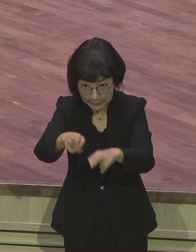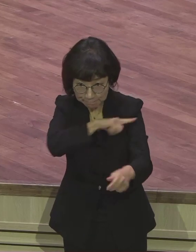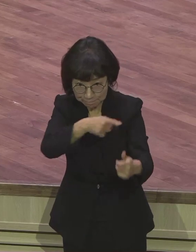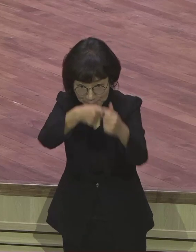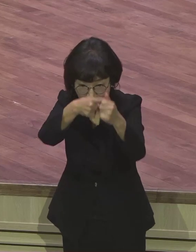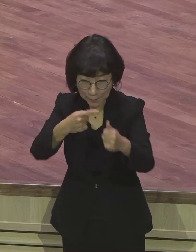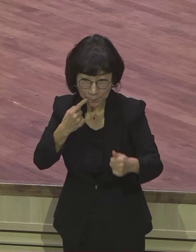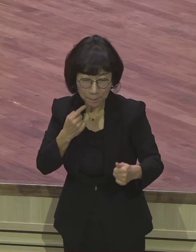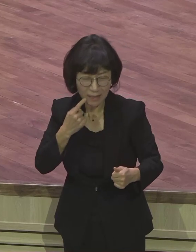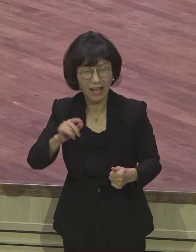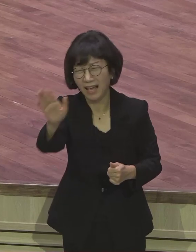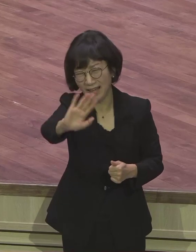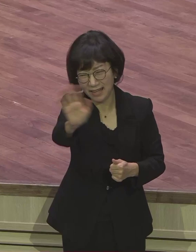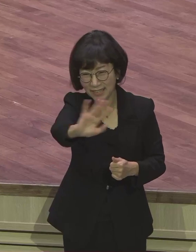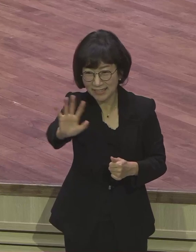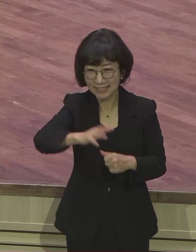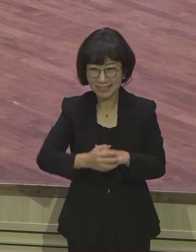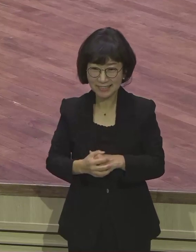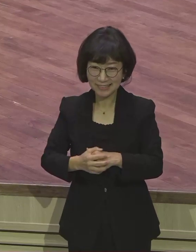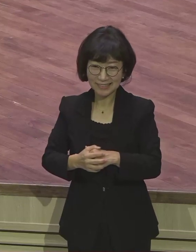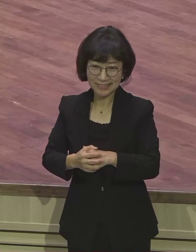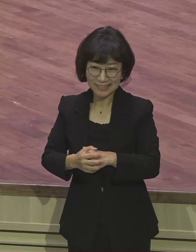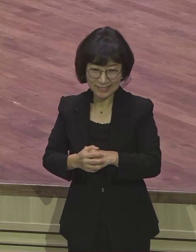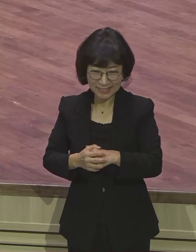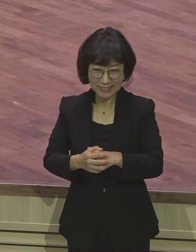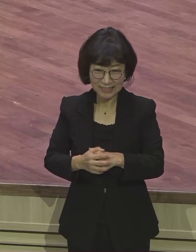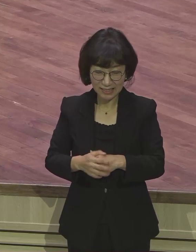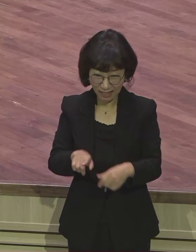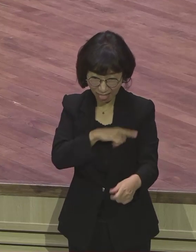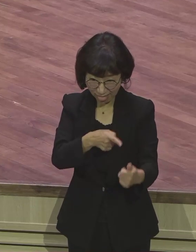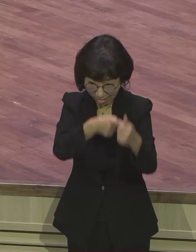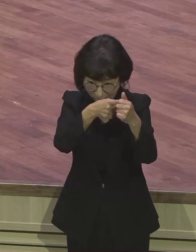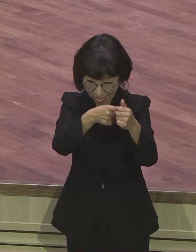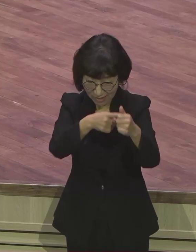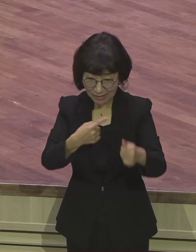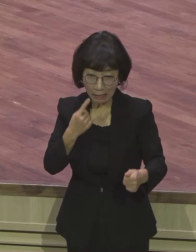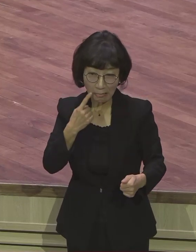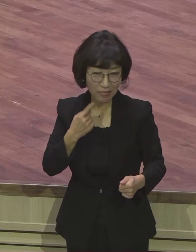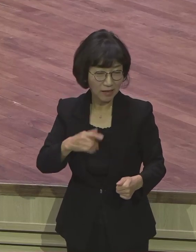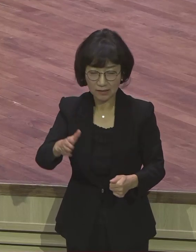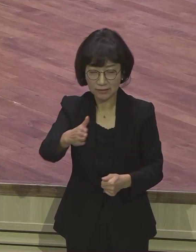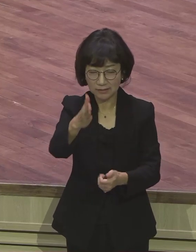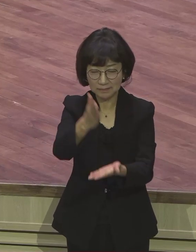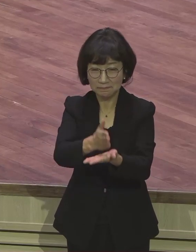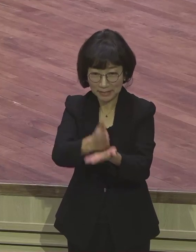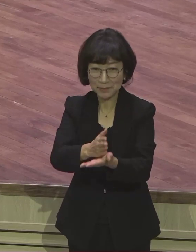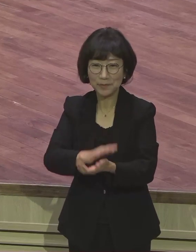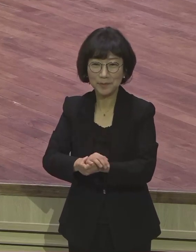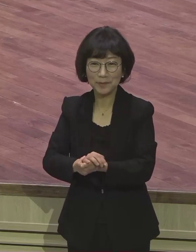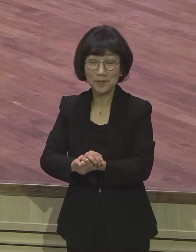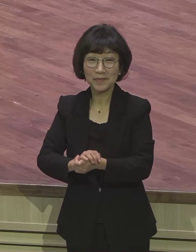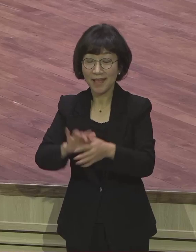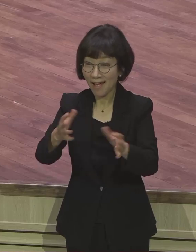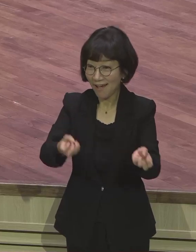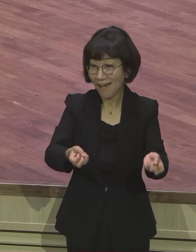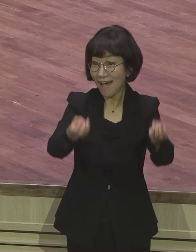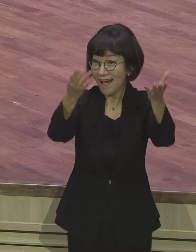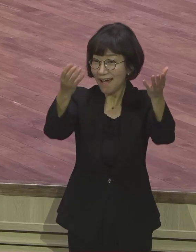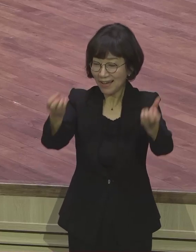뭐 그 그 중간 기분이지 뭐 크게 기뻐할 겁니까 이 일을 통해서 많은 영혼들을